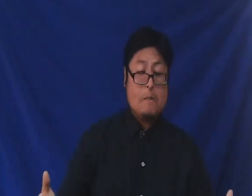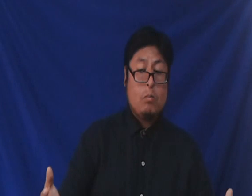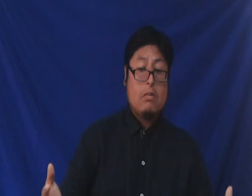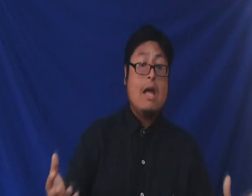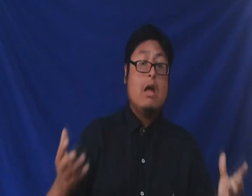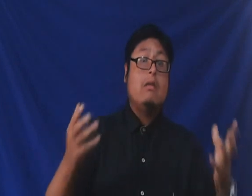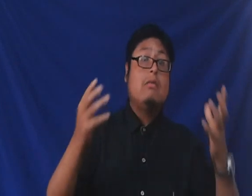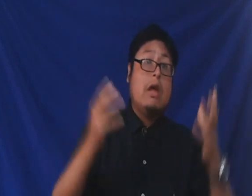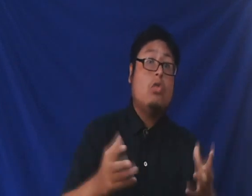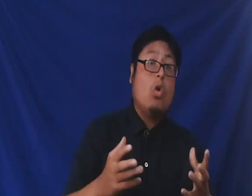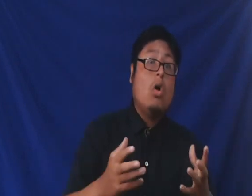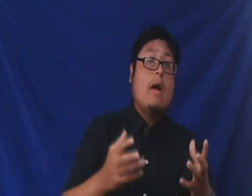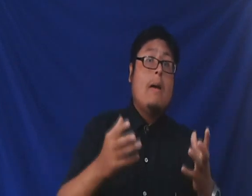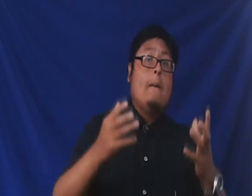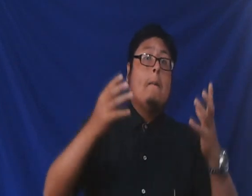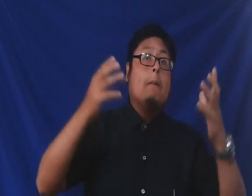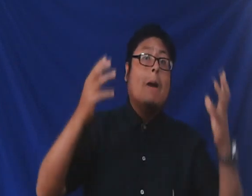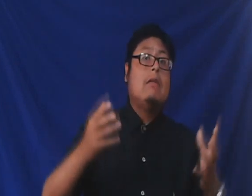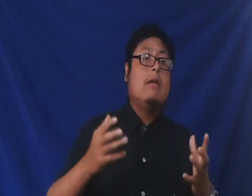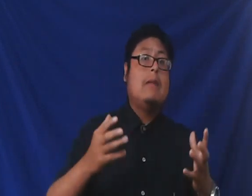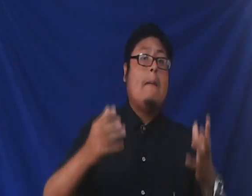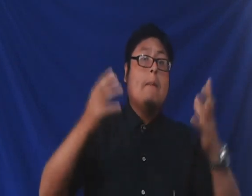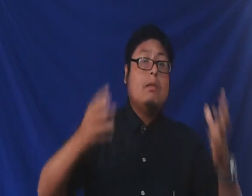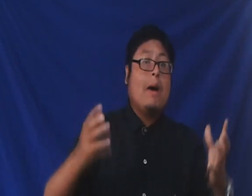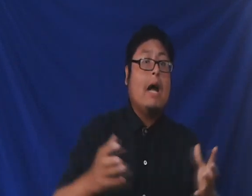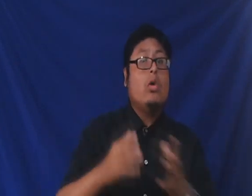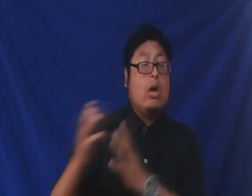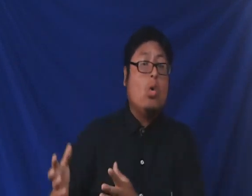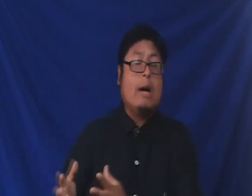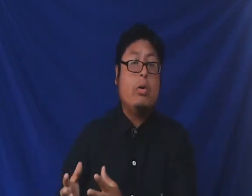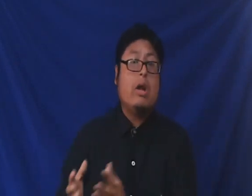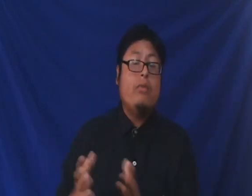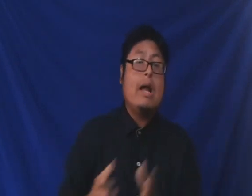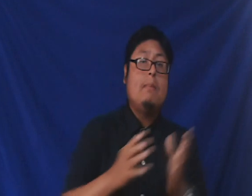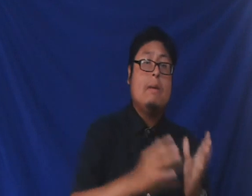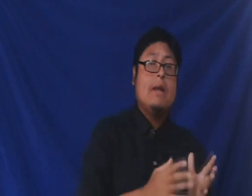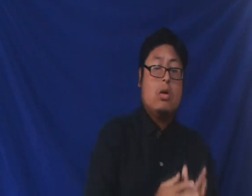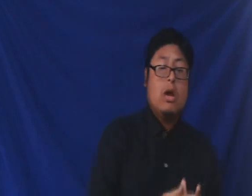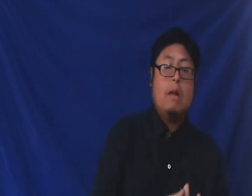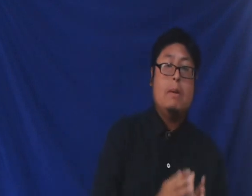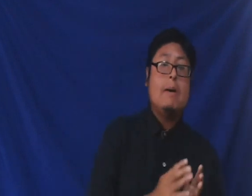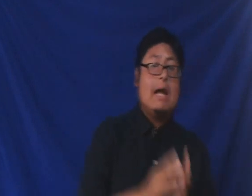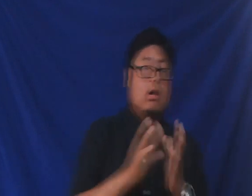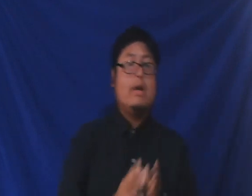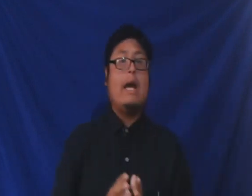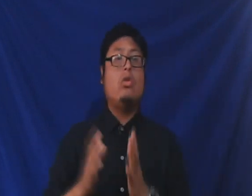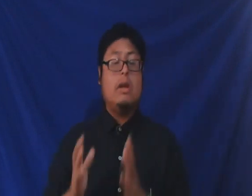se hizo más este, más pagano que nunca, porque él fue el primer error, el primer error que hizo